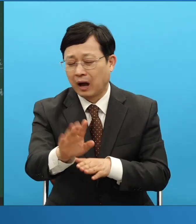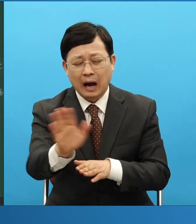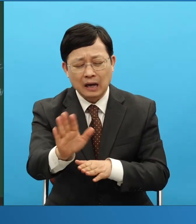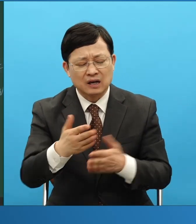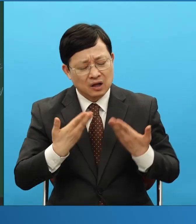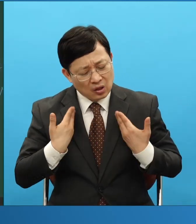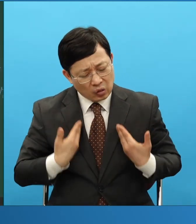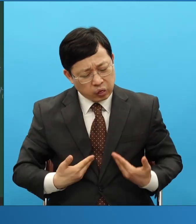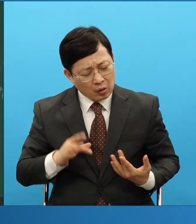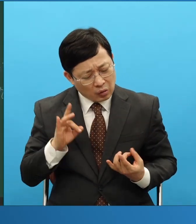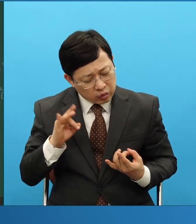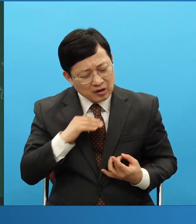설치다가 손해보는 사람이 참 많아